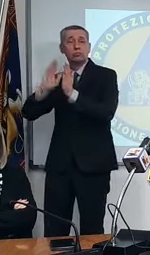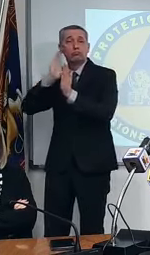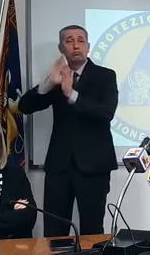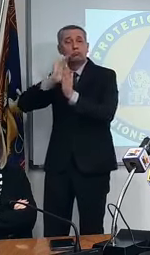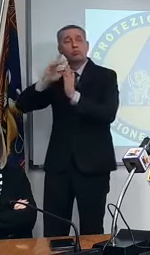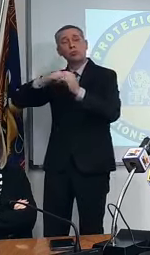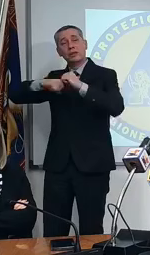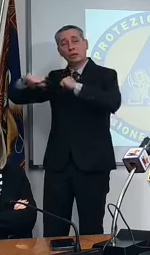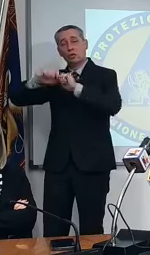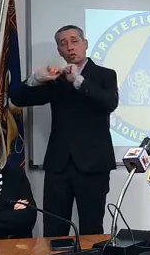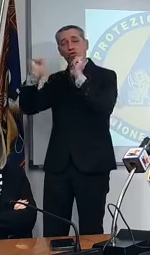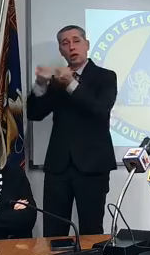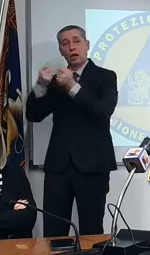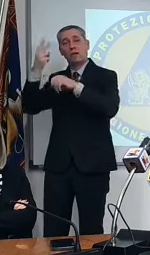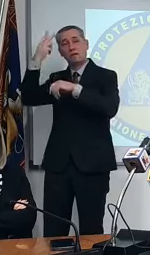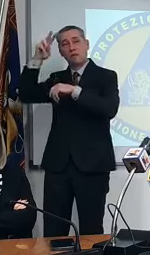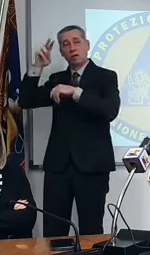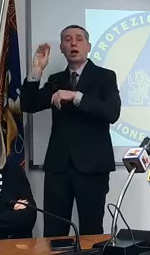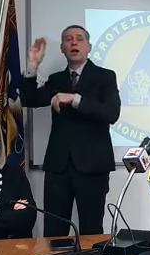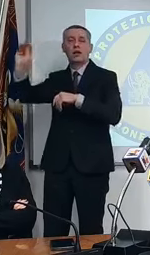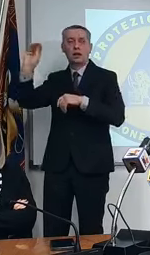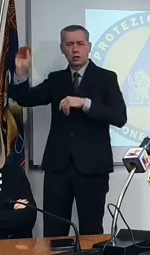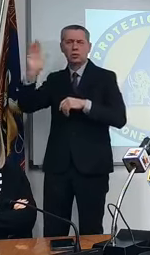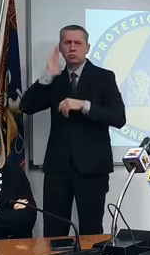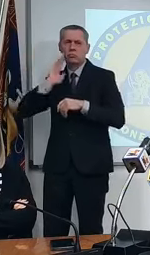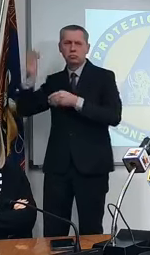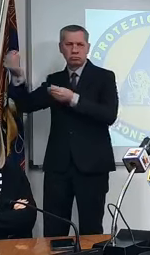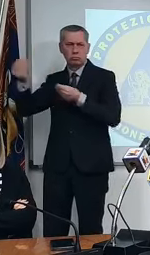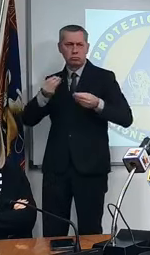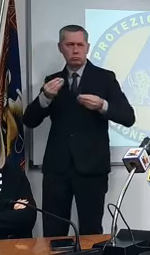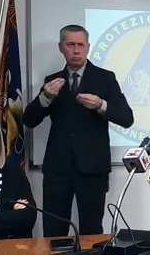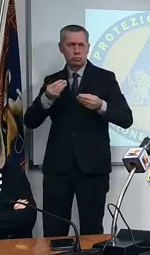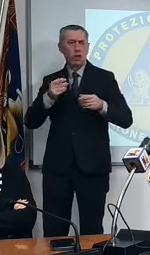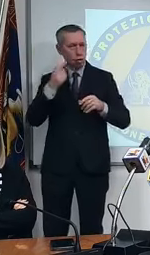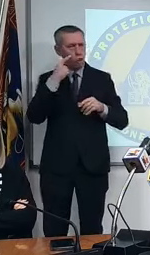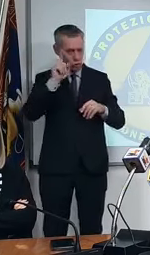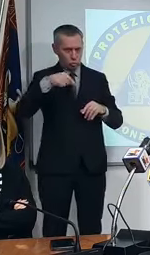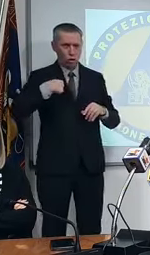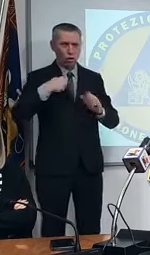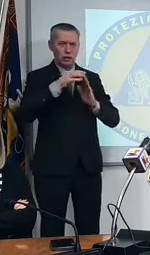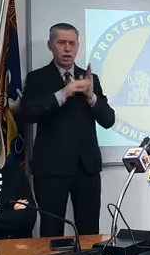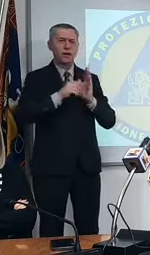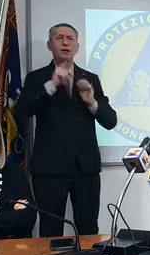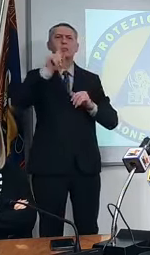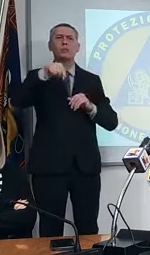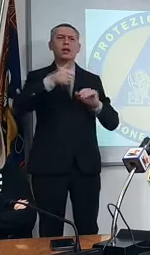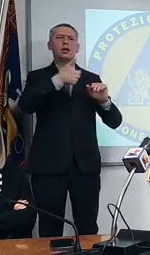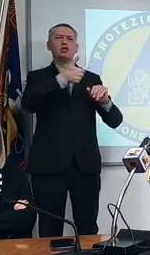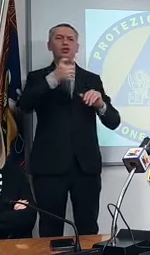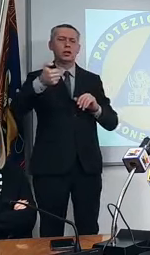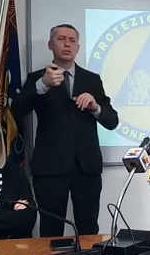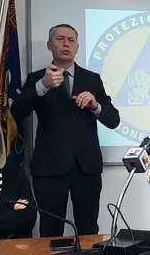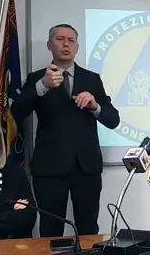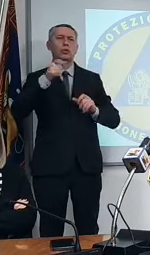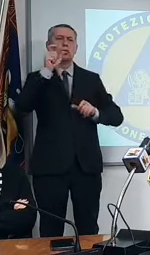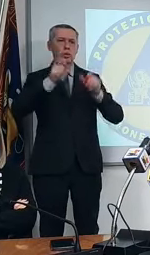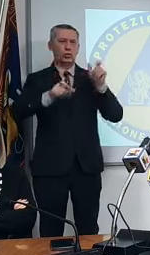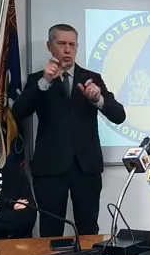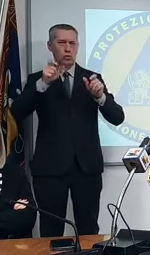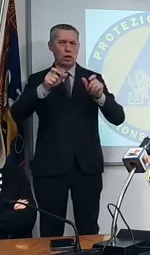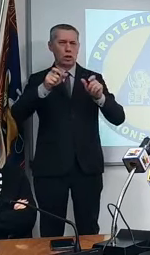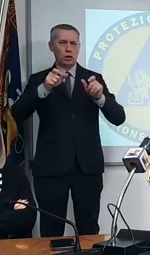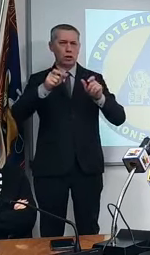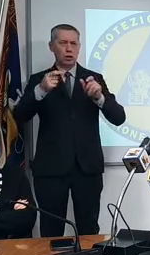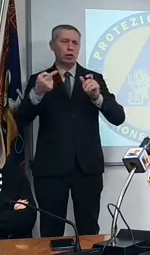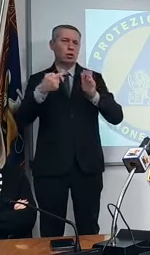generale perché anch'io quando ho visto questo dato che circa 1100 persone sono state rinviate a casa